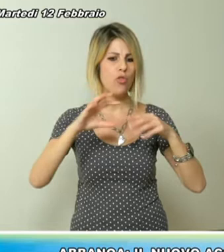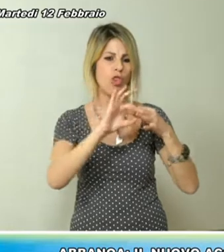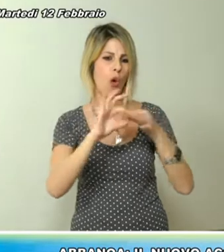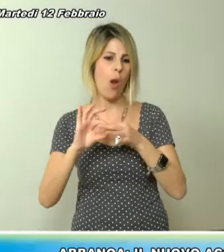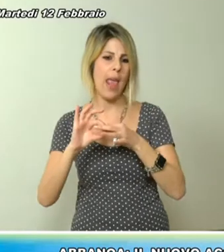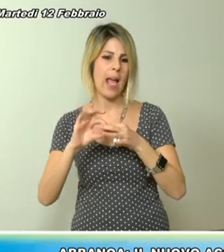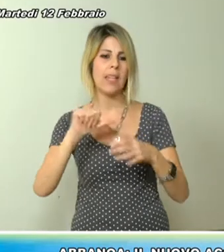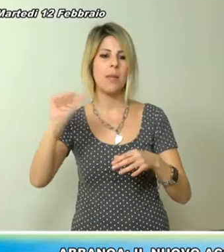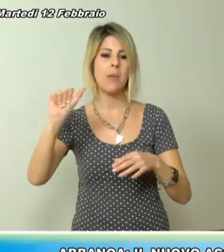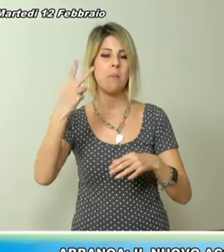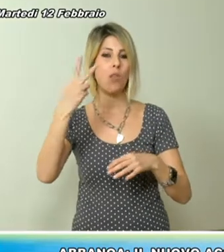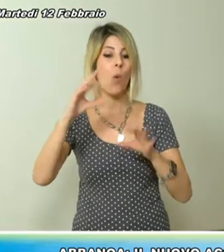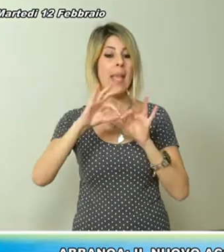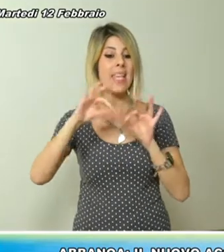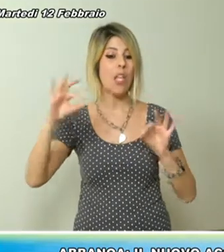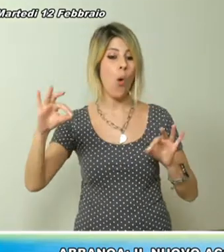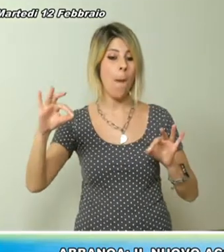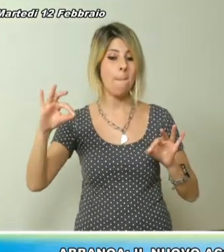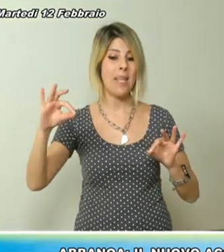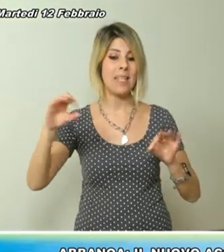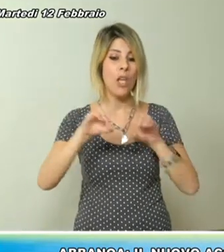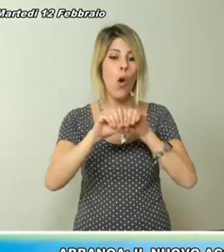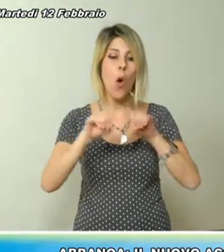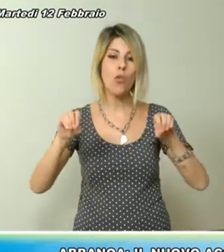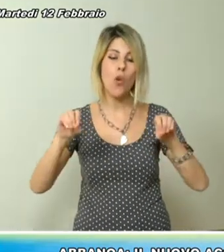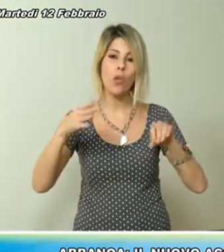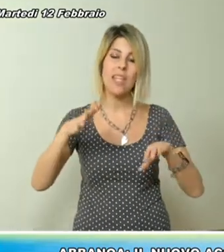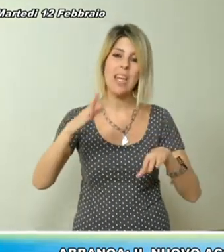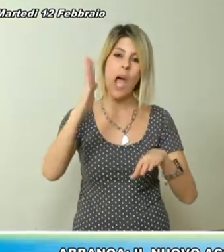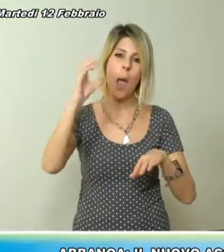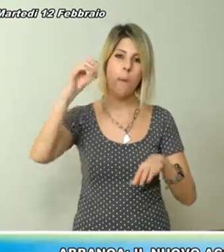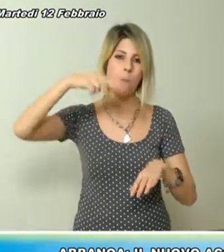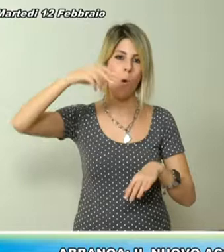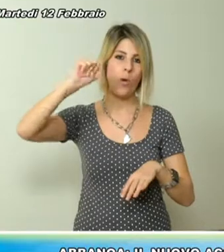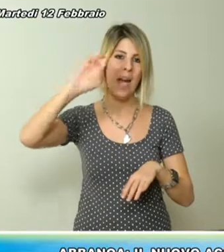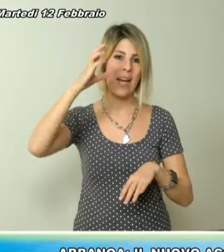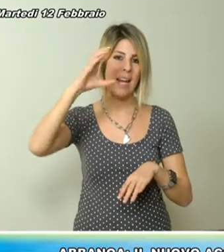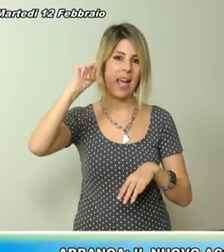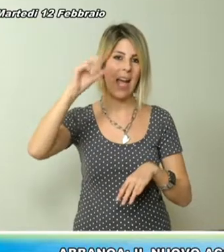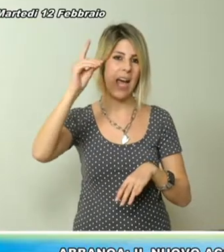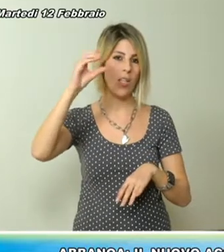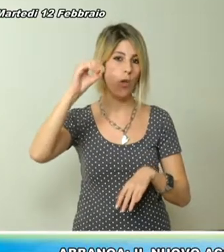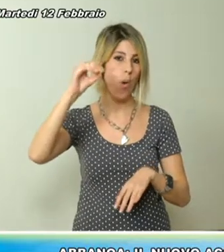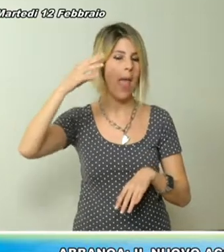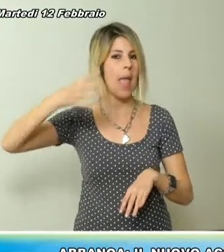saranno collegati i primi due chilometri di condotte tra Bonarcado e Milis.